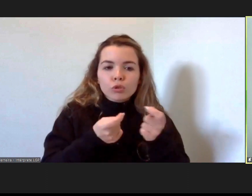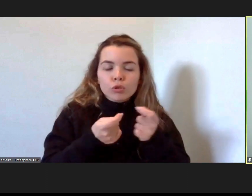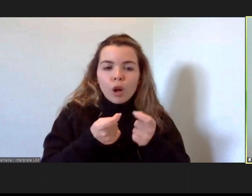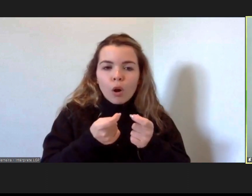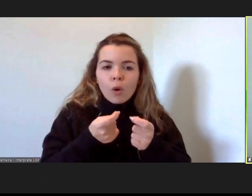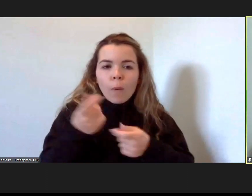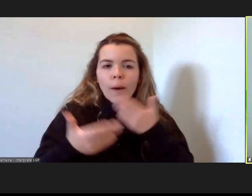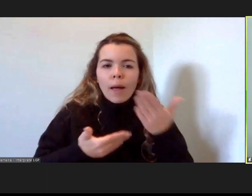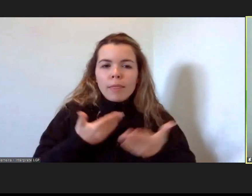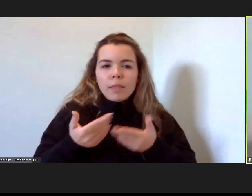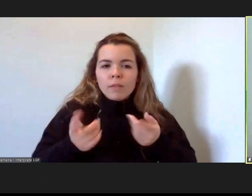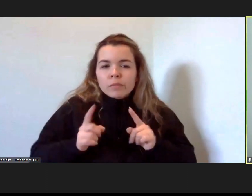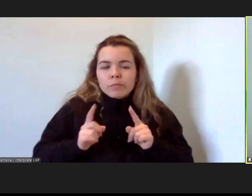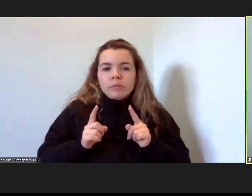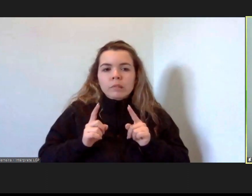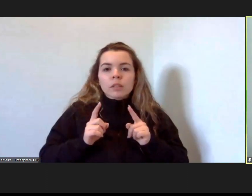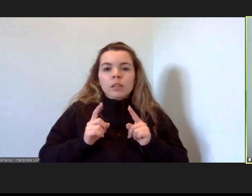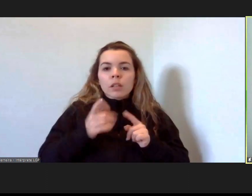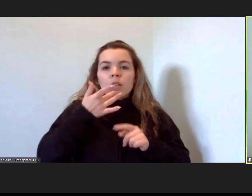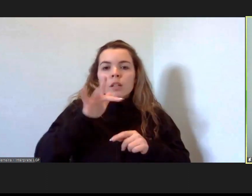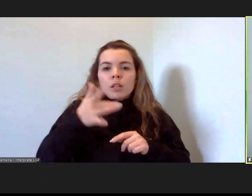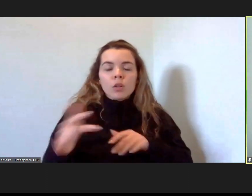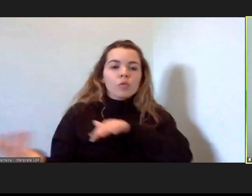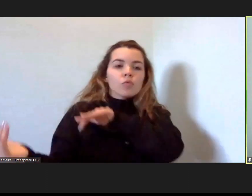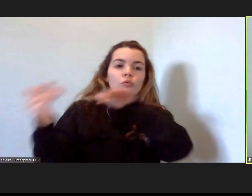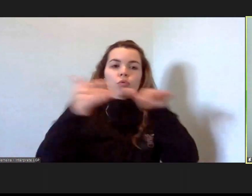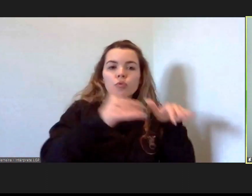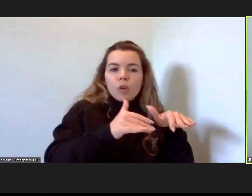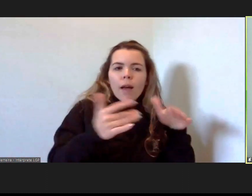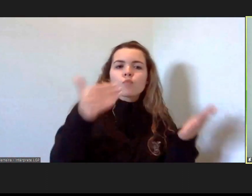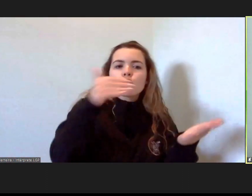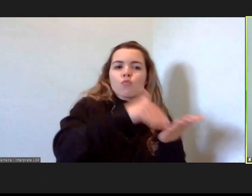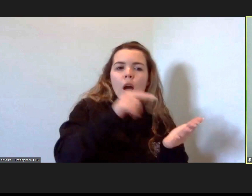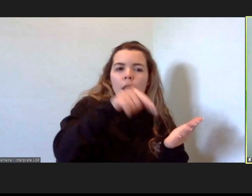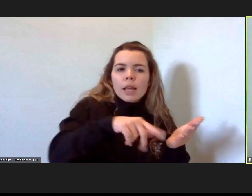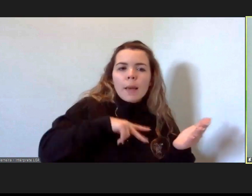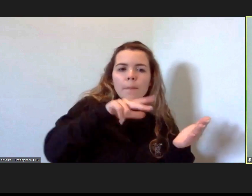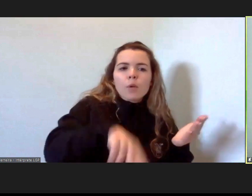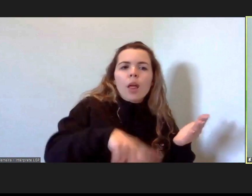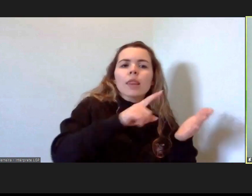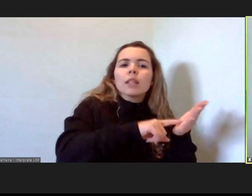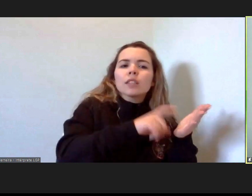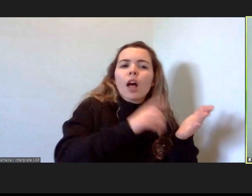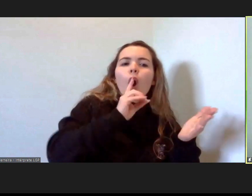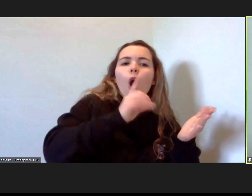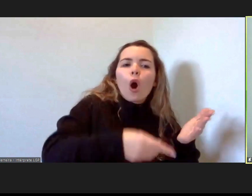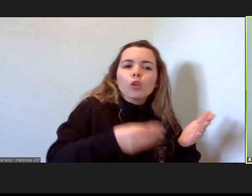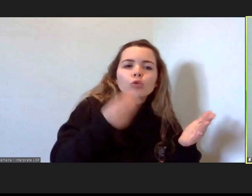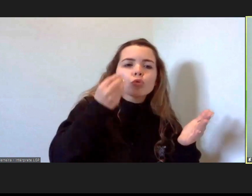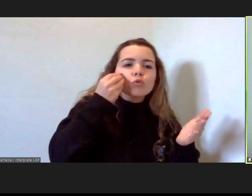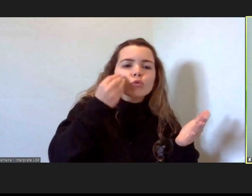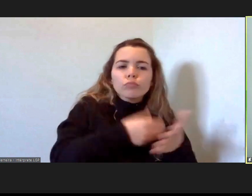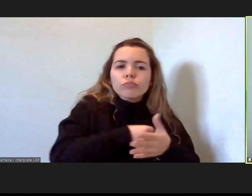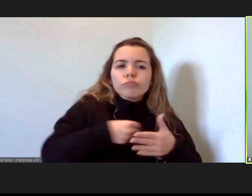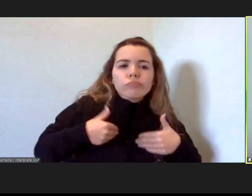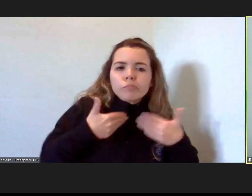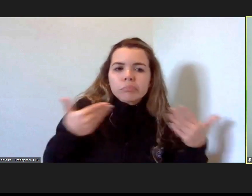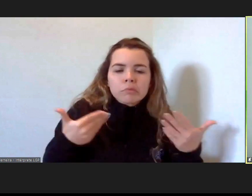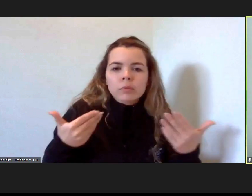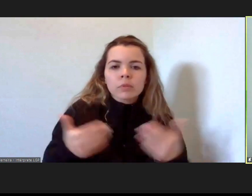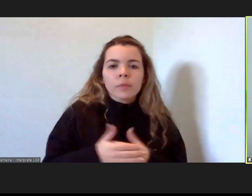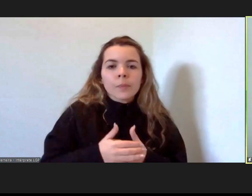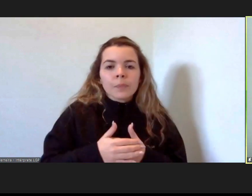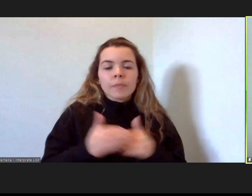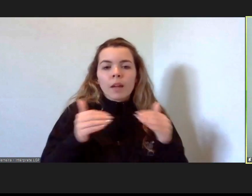estudamos os imigrantes quando chegam a Portugal, quais são as necessidades, como é que estão, a vários níveis, e passamos